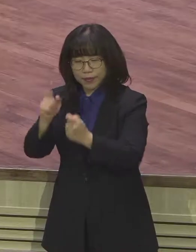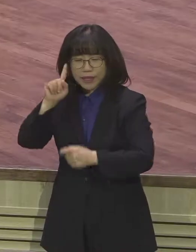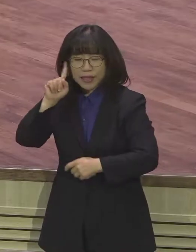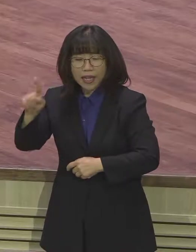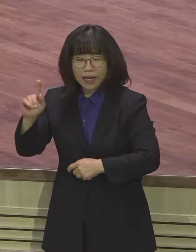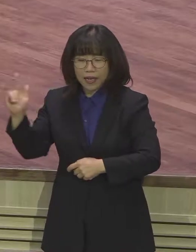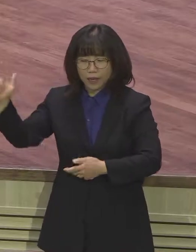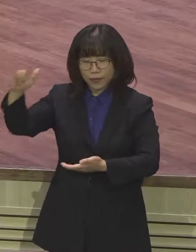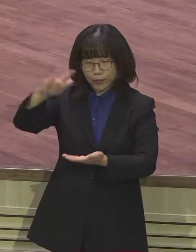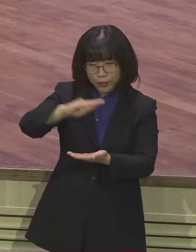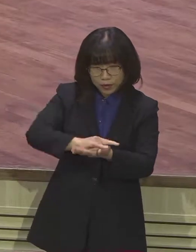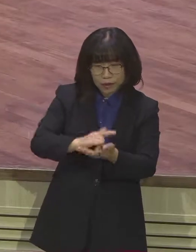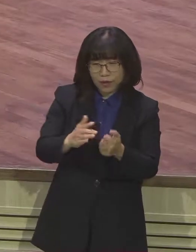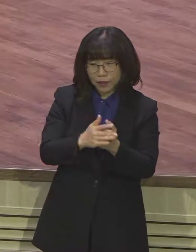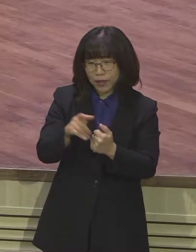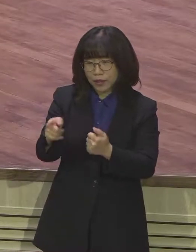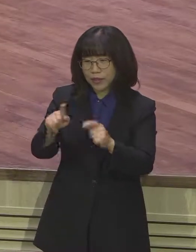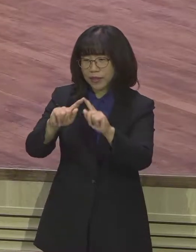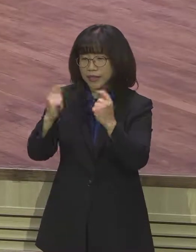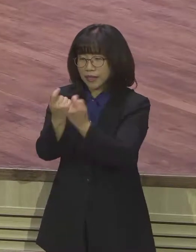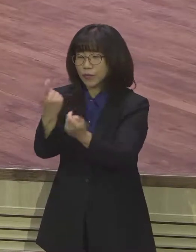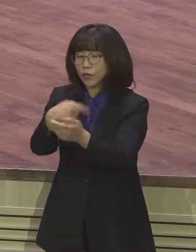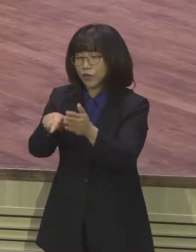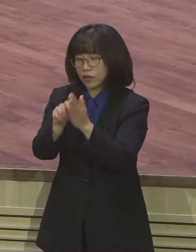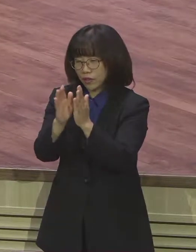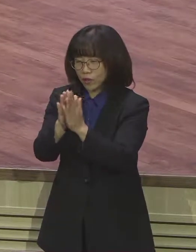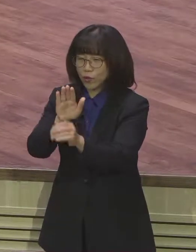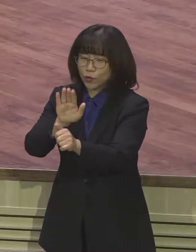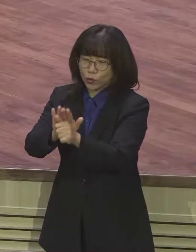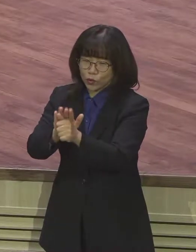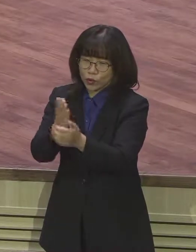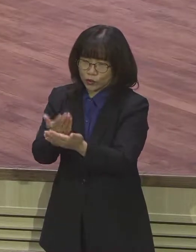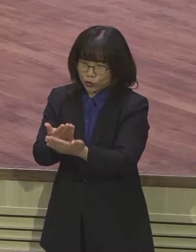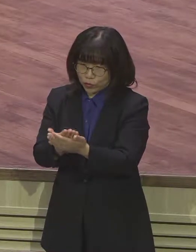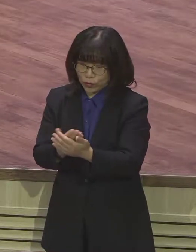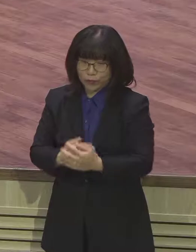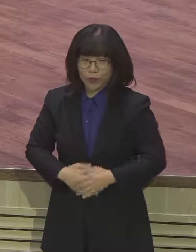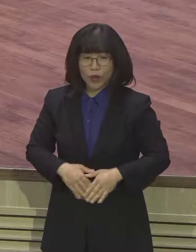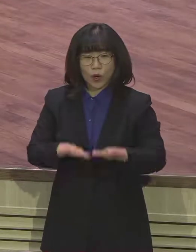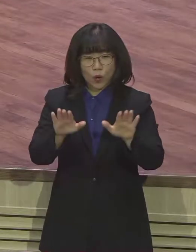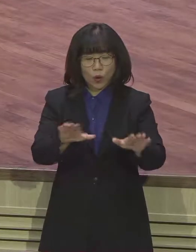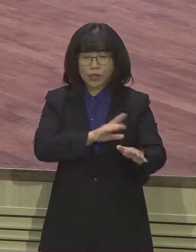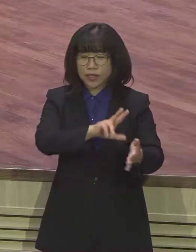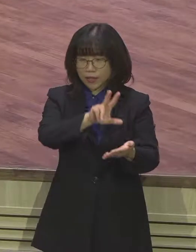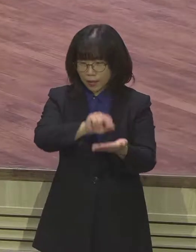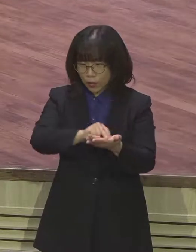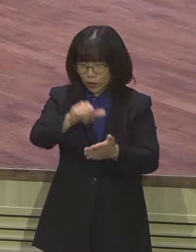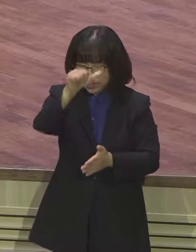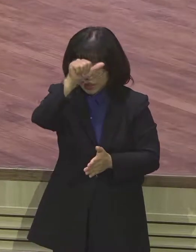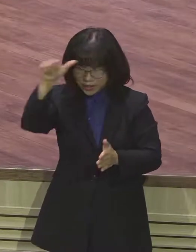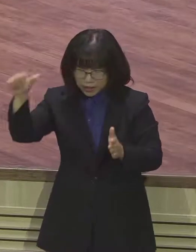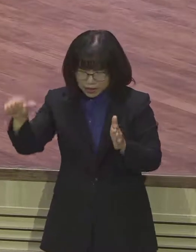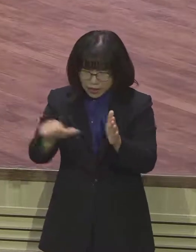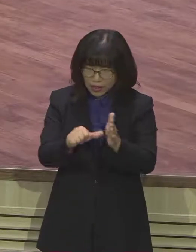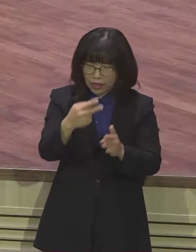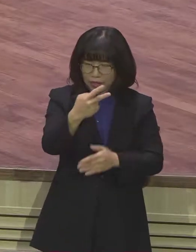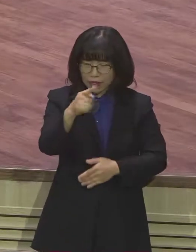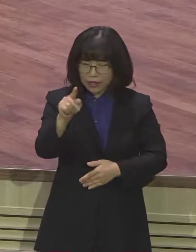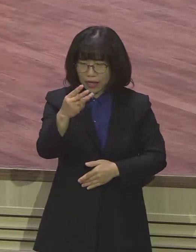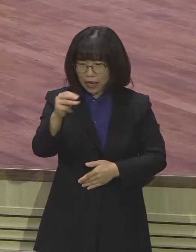주시기를 바랍니다. 이 시간에는 인생의 다림줄 이란 제목으로 생명의 말씀을 전하겠습니다.